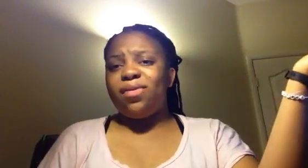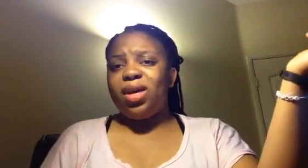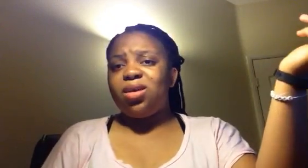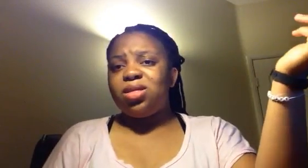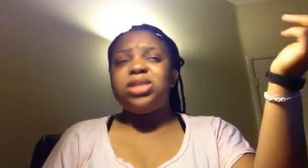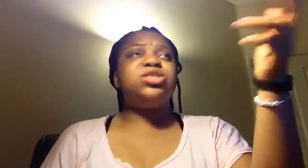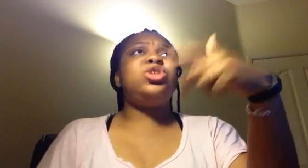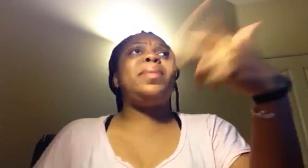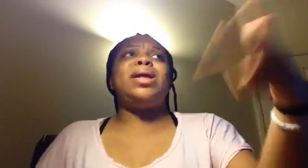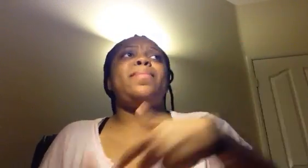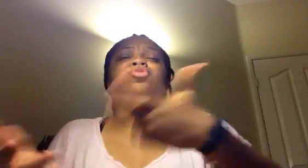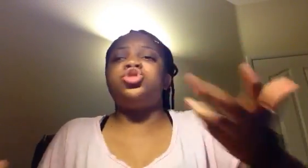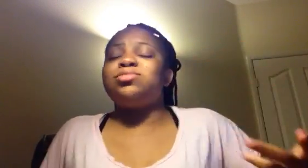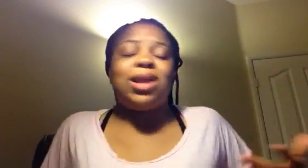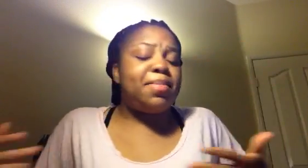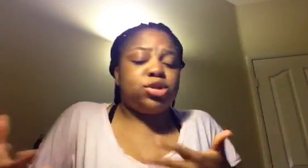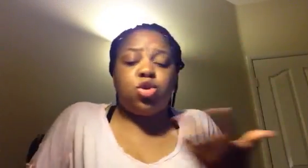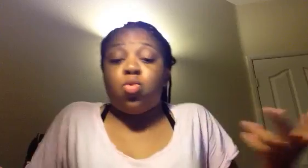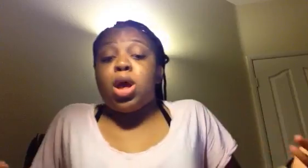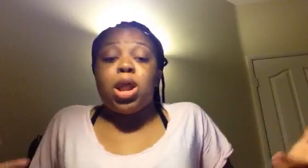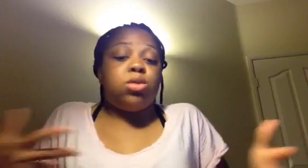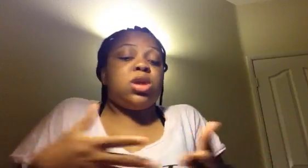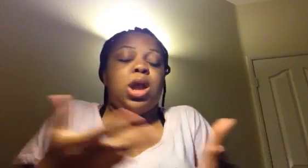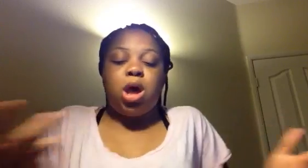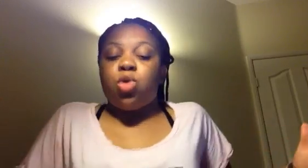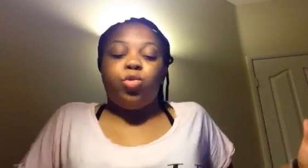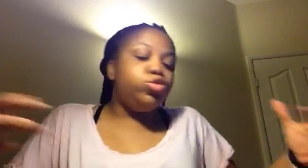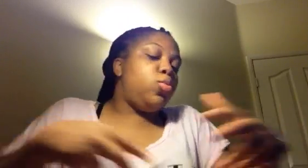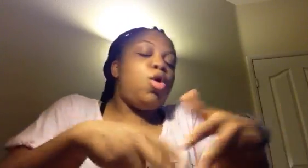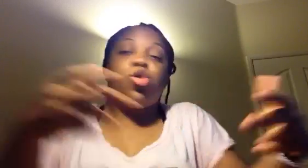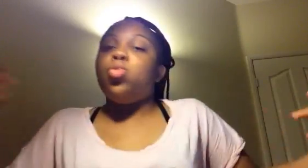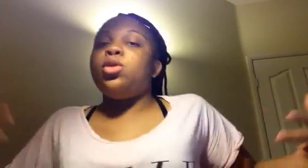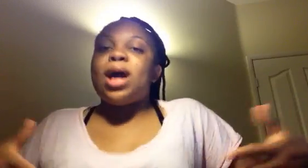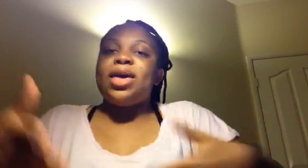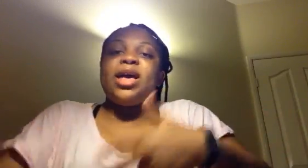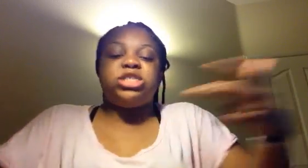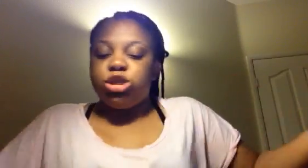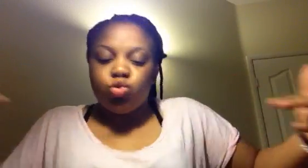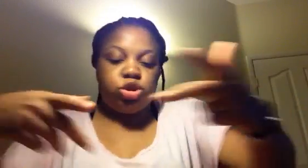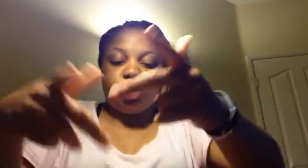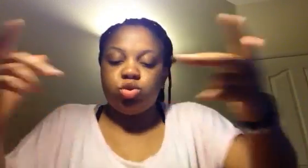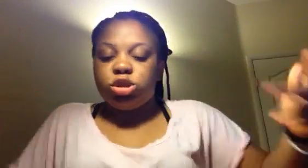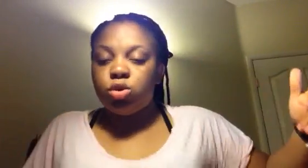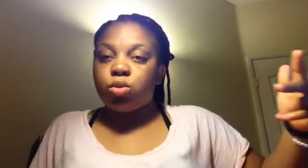arrivé? Tu'as dit, tu n pas là-bas pour juger son arbre parce que, ouais, on est allé en Coupe du Monde, moula, yes, si nous, si nous, si nous.